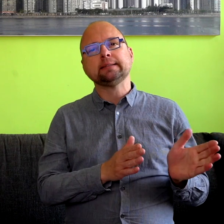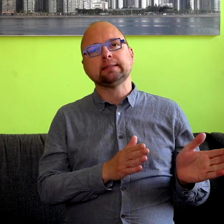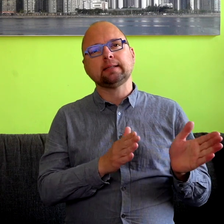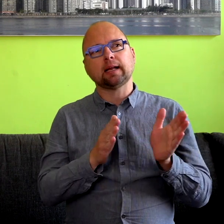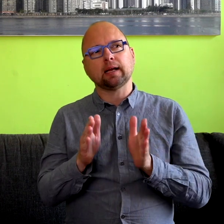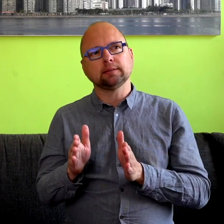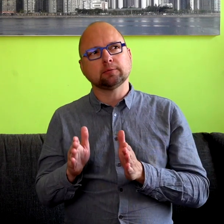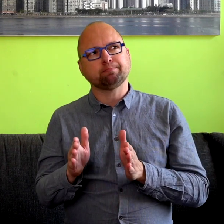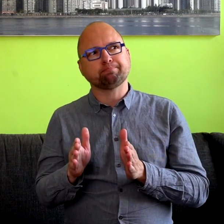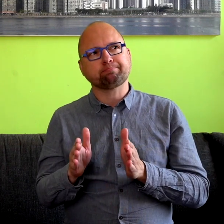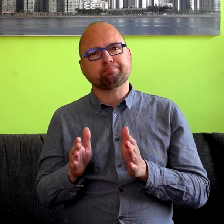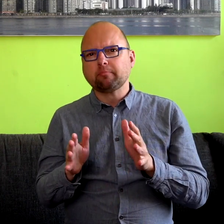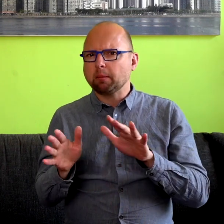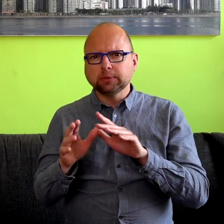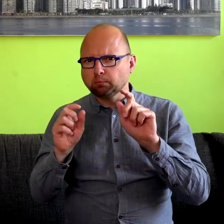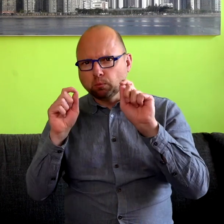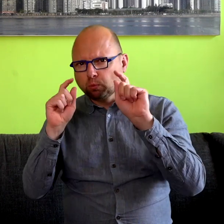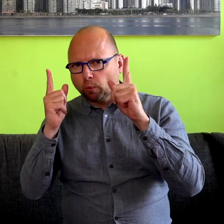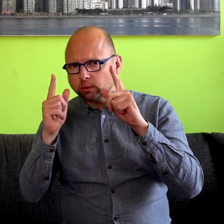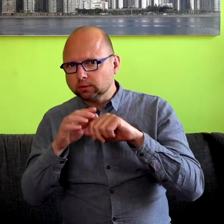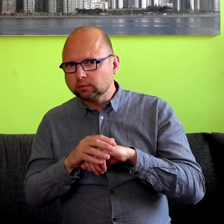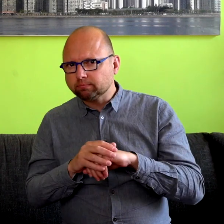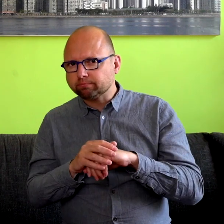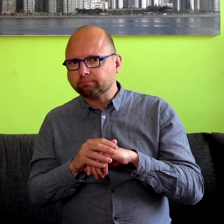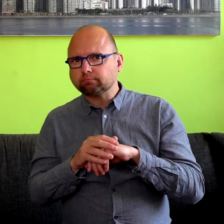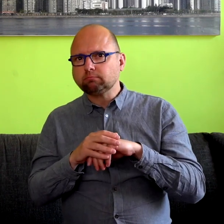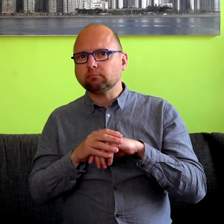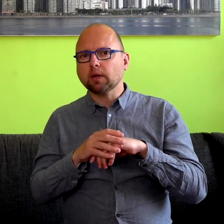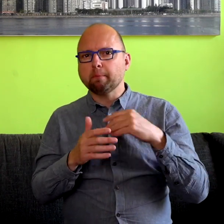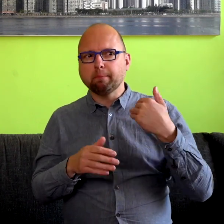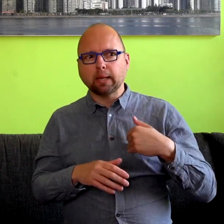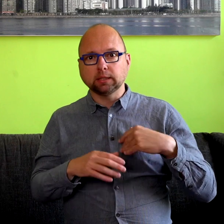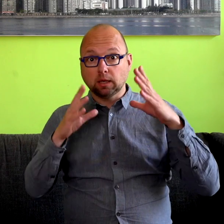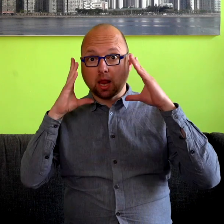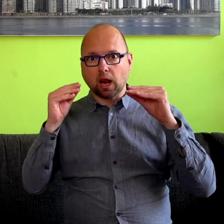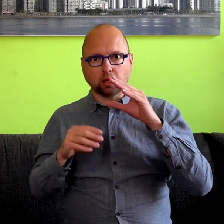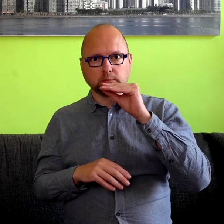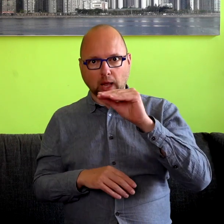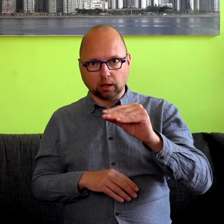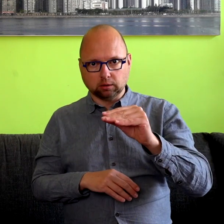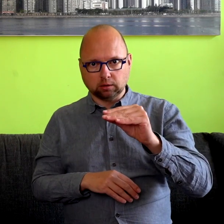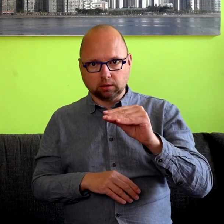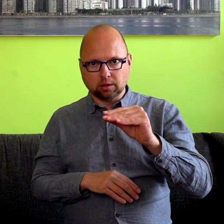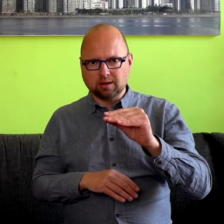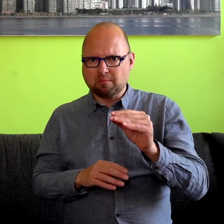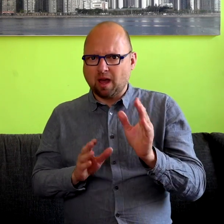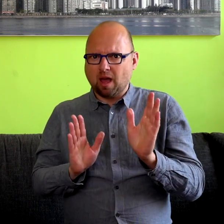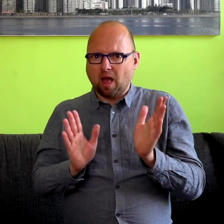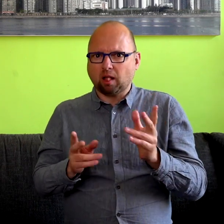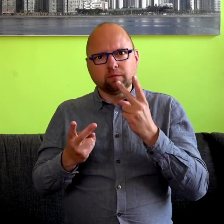Wat daarnaast iets is waar we ons niet zo van bewust zijn, is dat we als sprekers van het Nederlands al heel veel visueel communiceren.